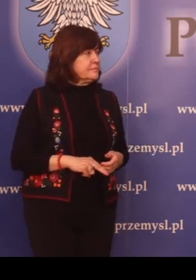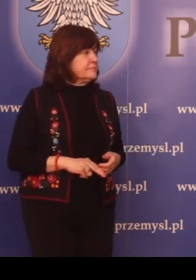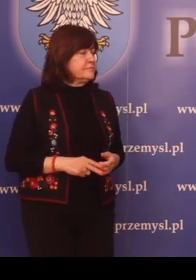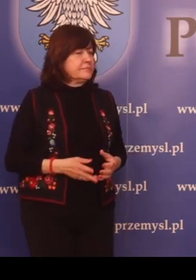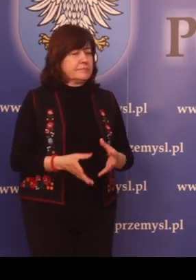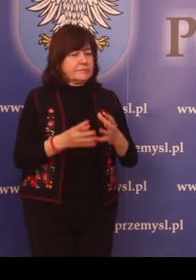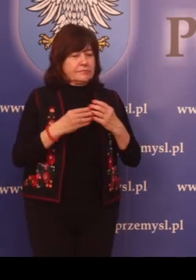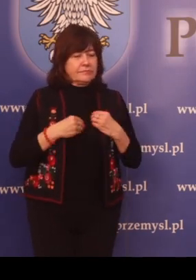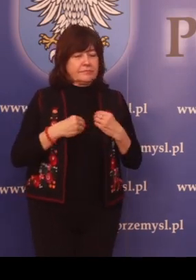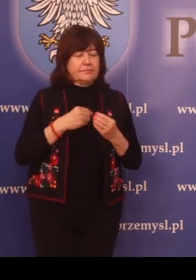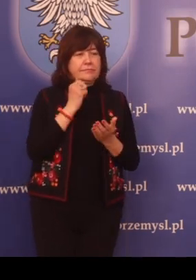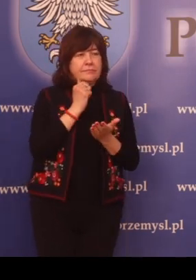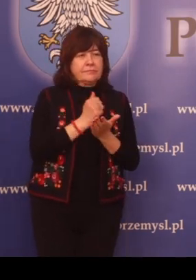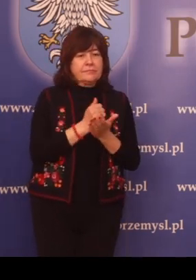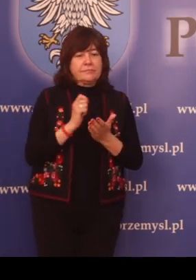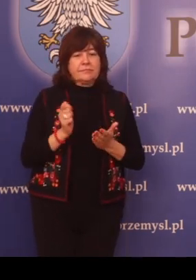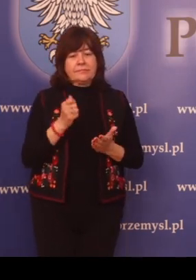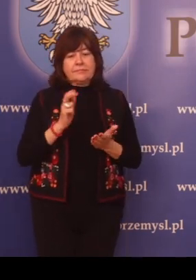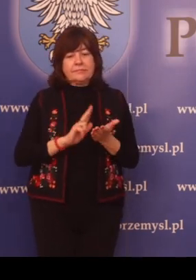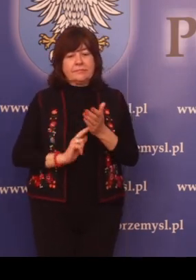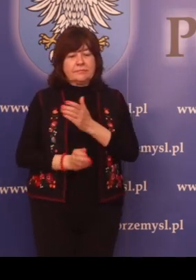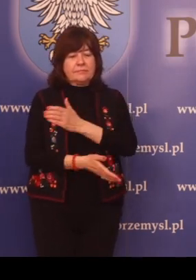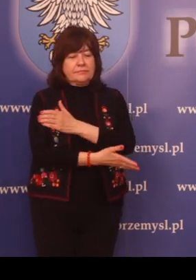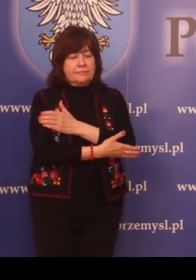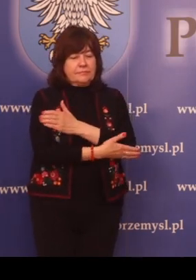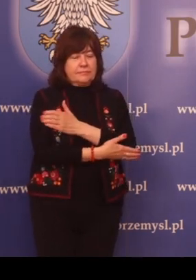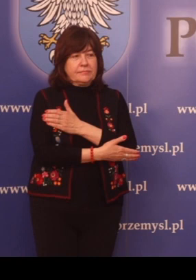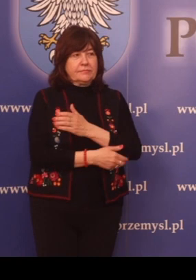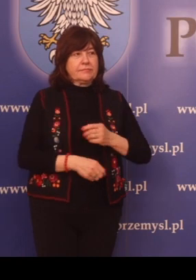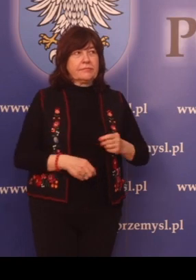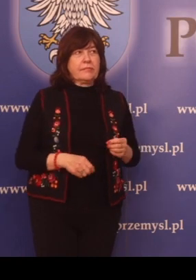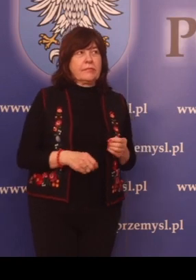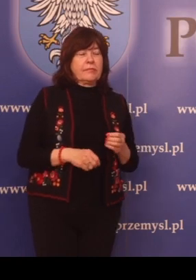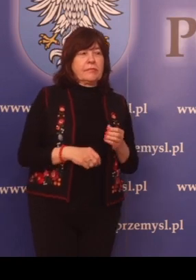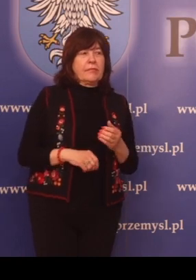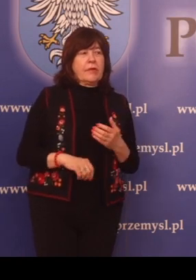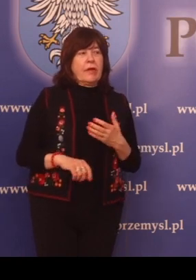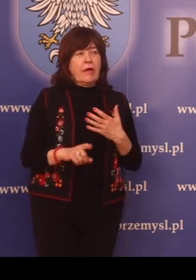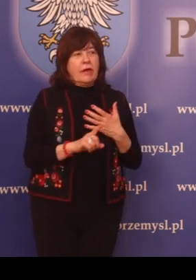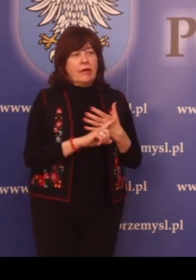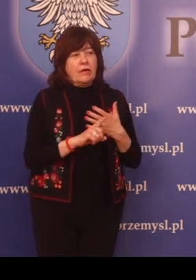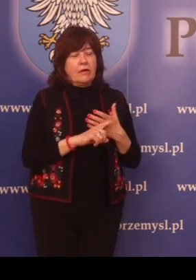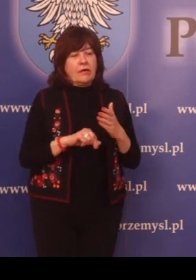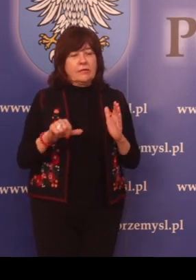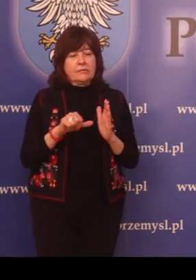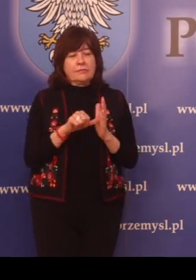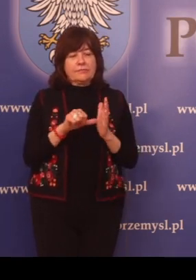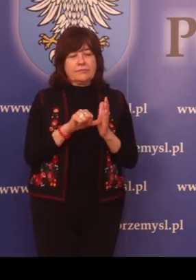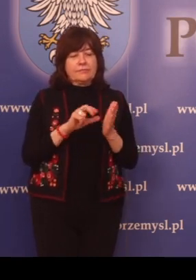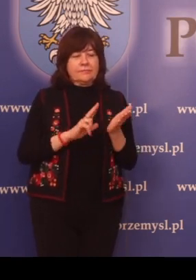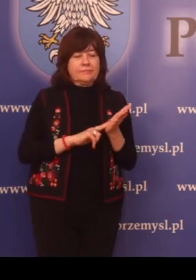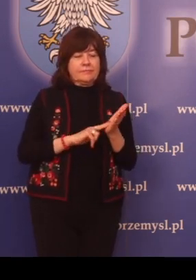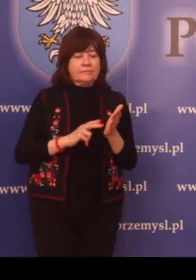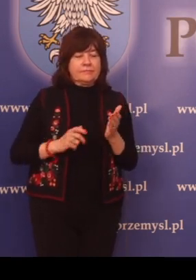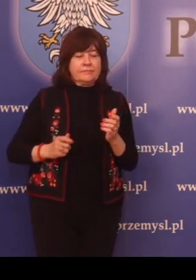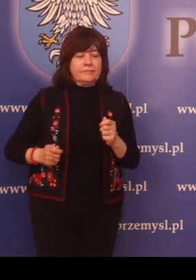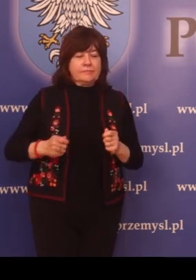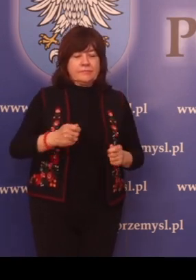Uzyskiwanie prawa jazdy na podstawie wygenerowanego profilu kandydata na kierowcę.